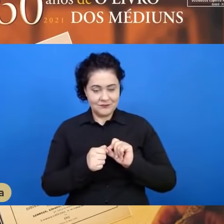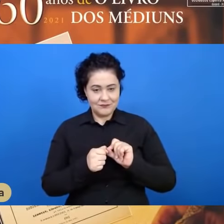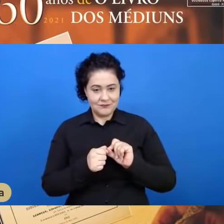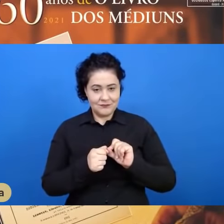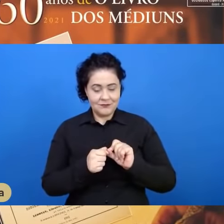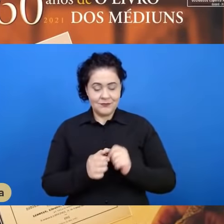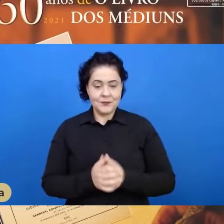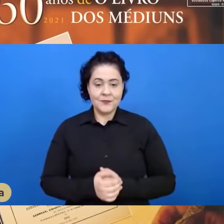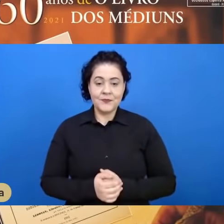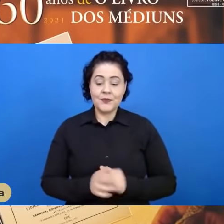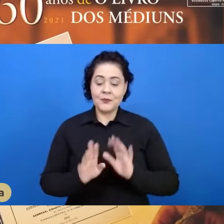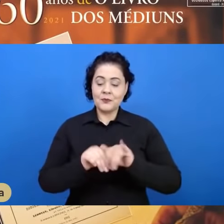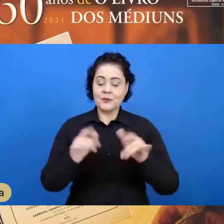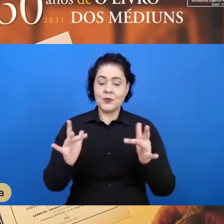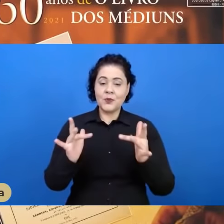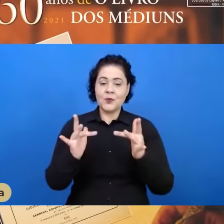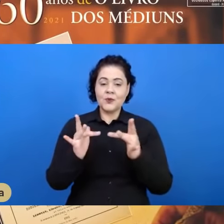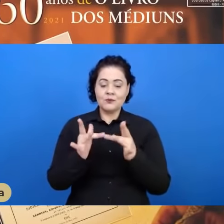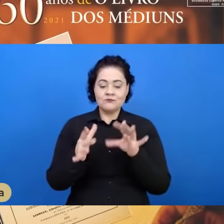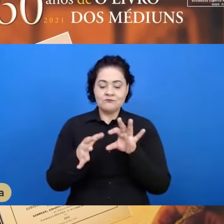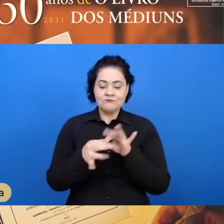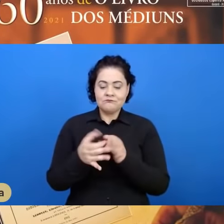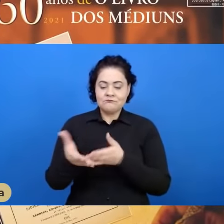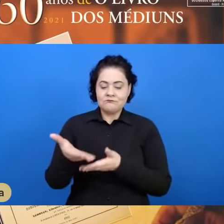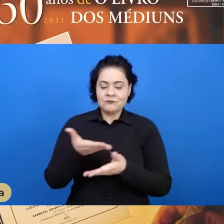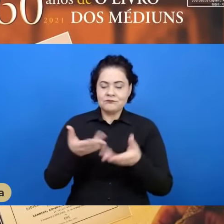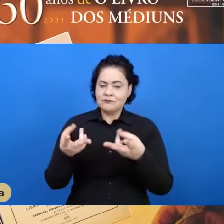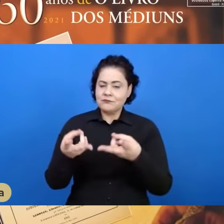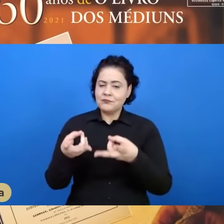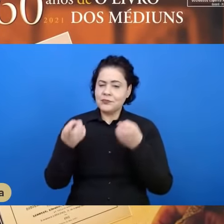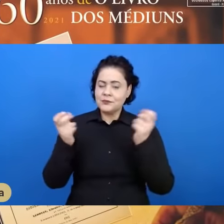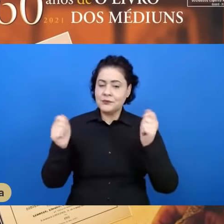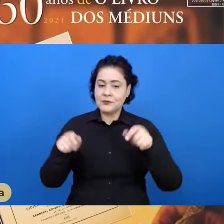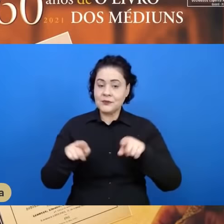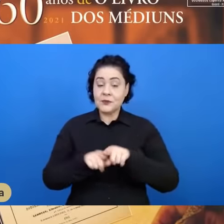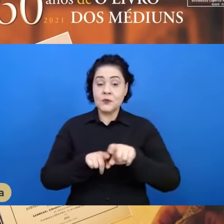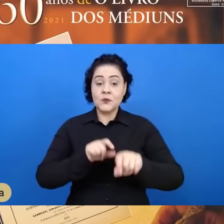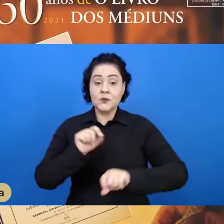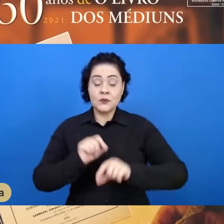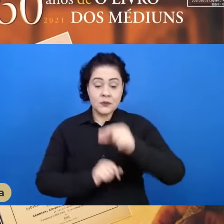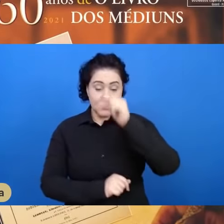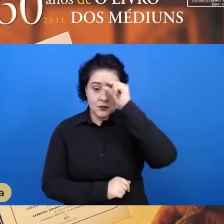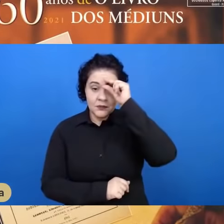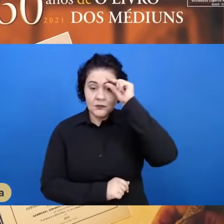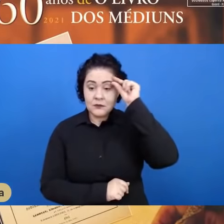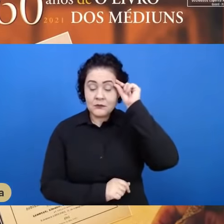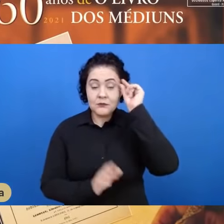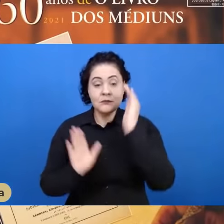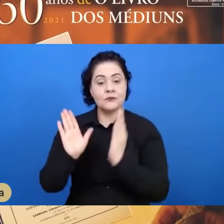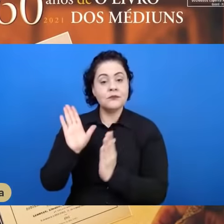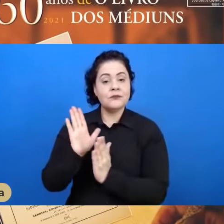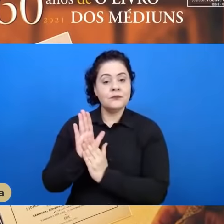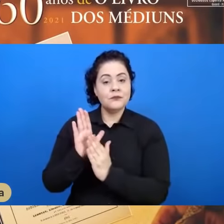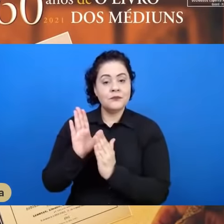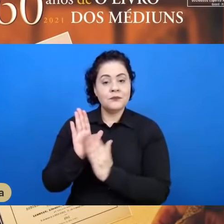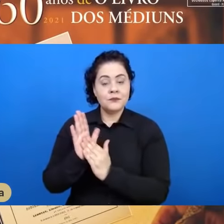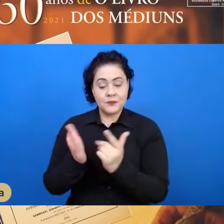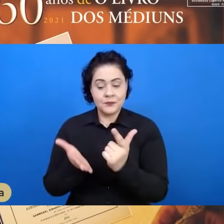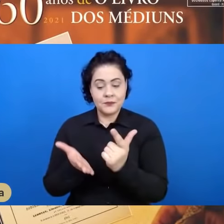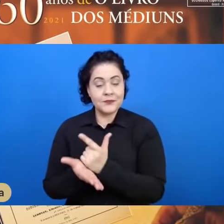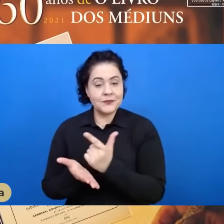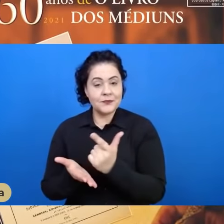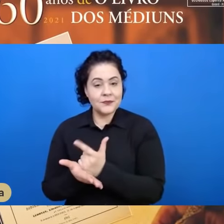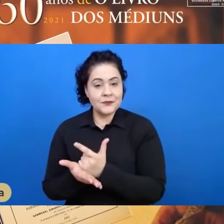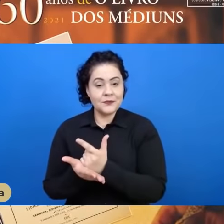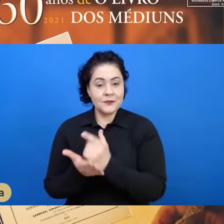fazendo essas conexões e perceber aquilo que Emmanuel vai nos propor justamente no livro Seara dos Médiuns,